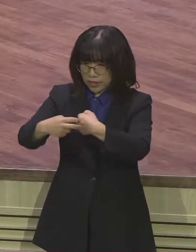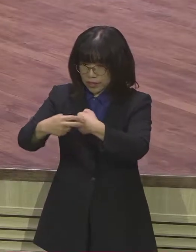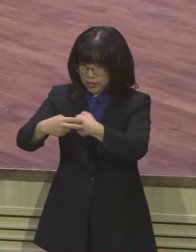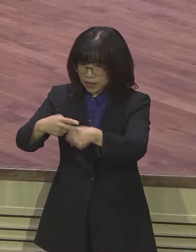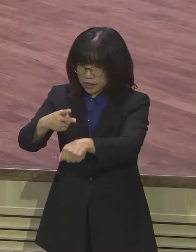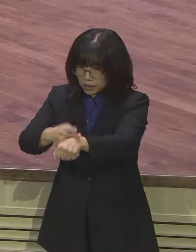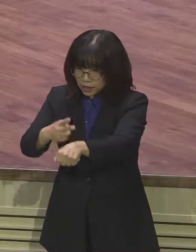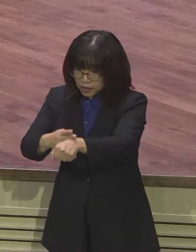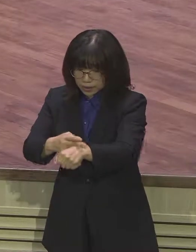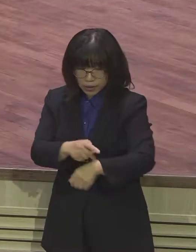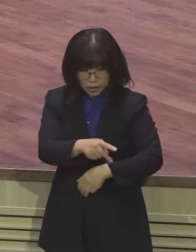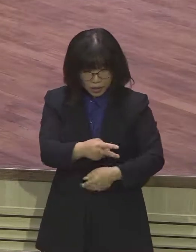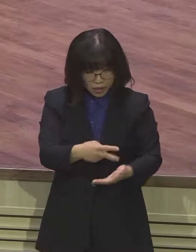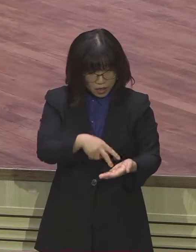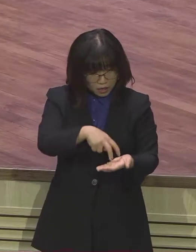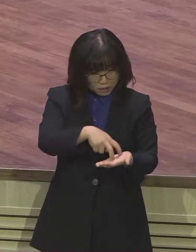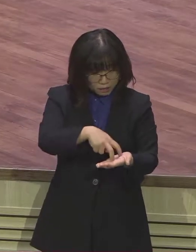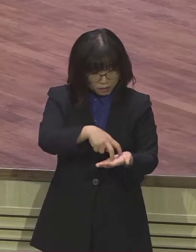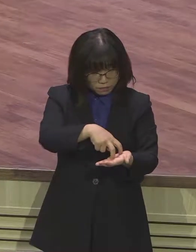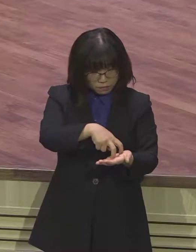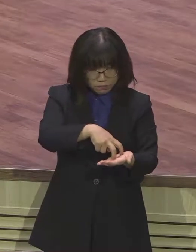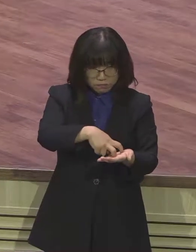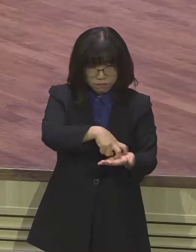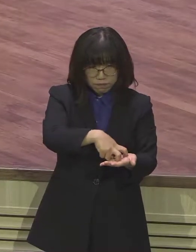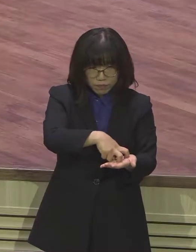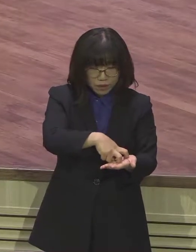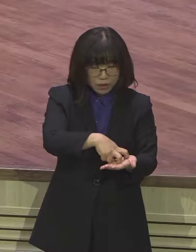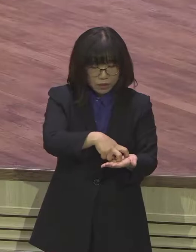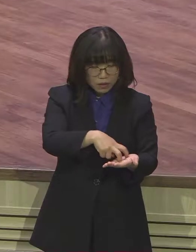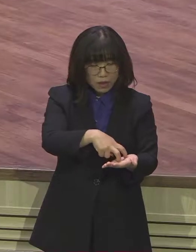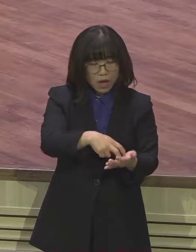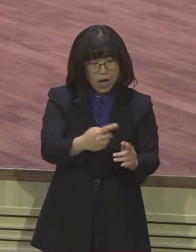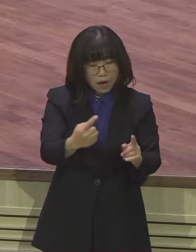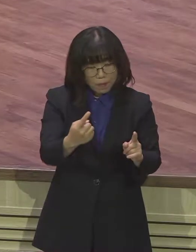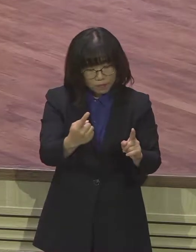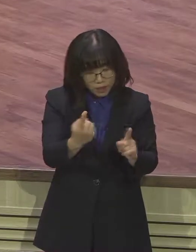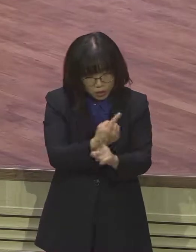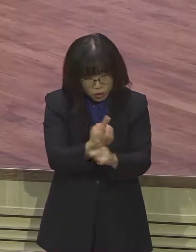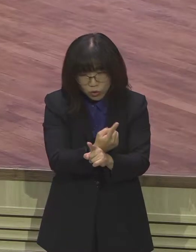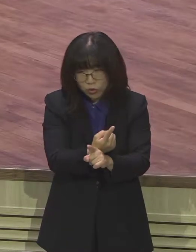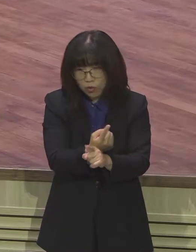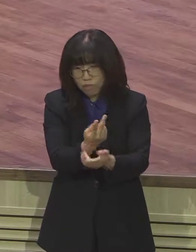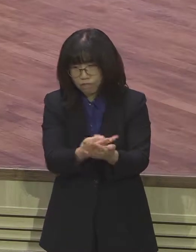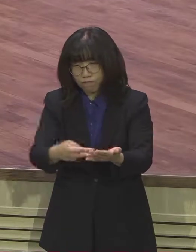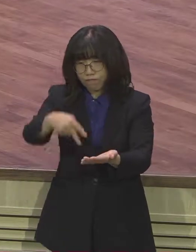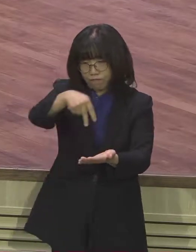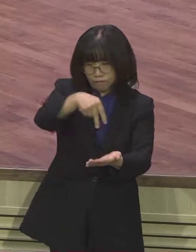고쳐줬습니다 훗날 그 의사가 이제 그 소녀를 찾아가게 되었는데